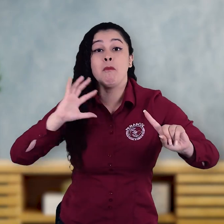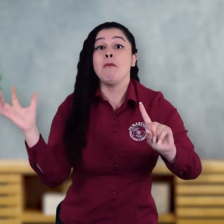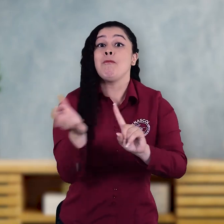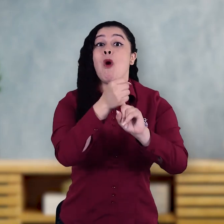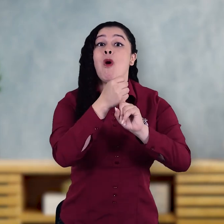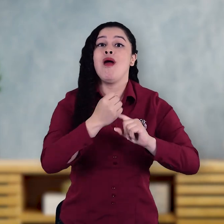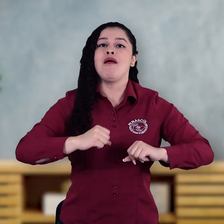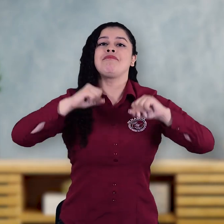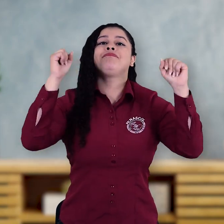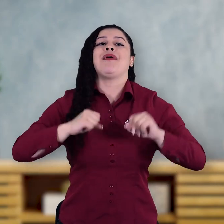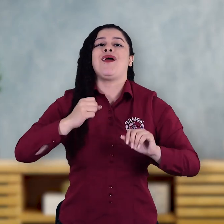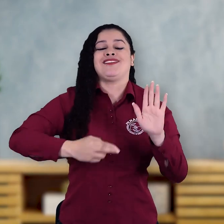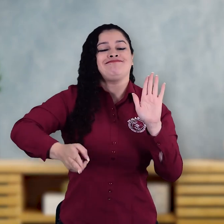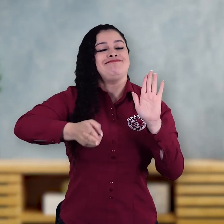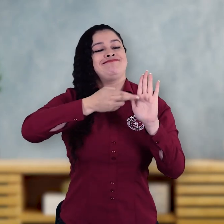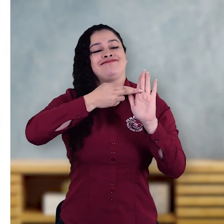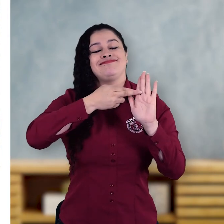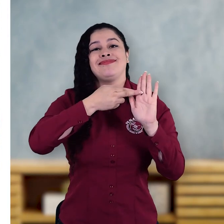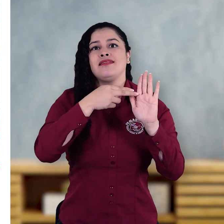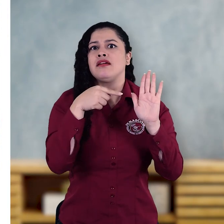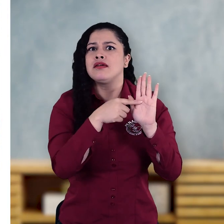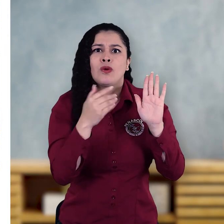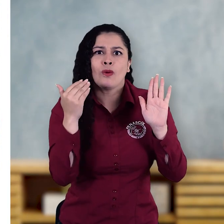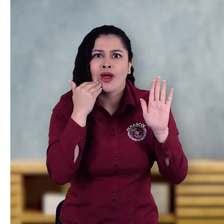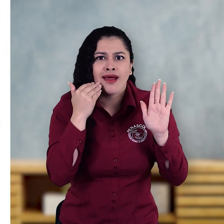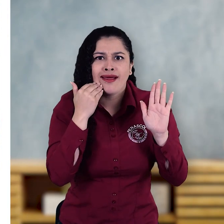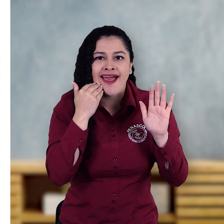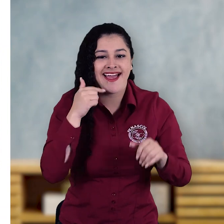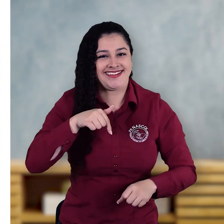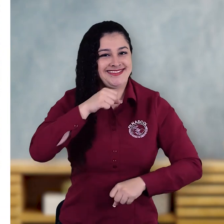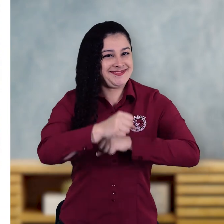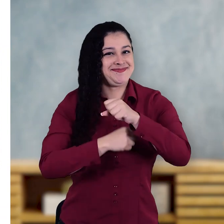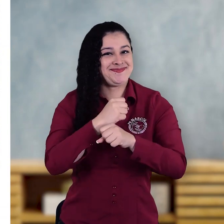el 2 de junio de 2022.